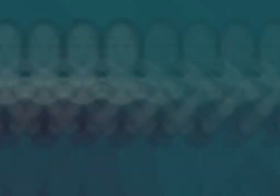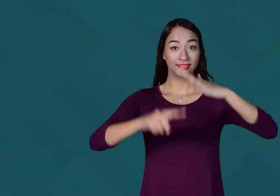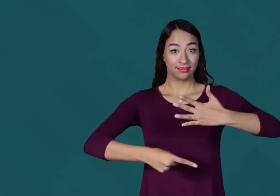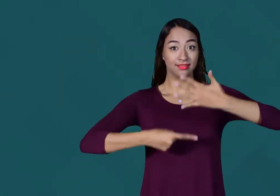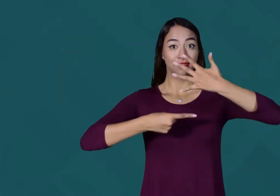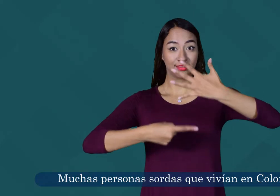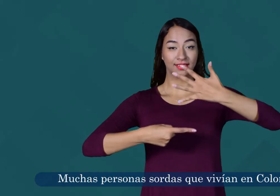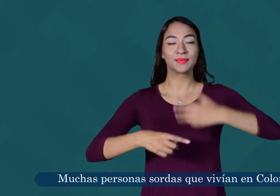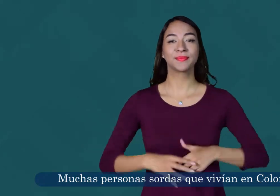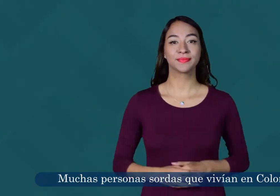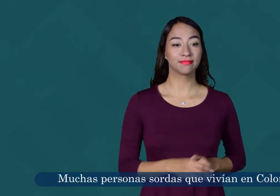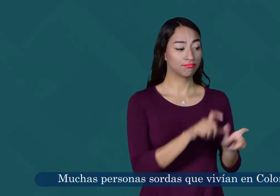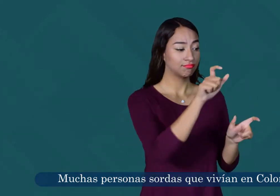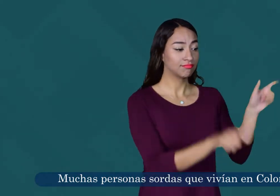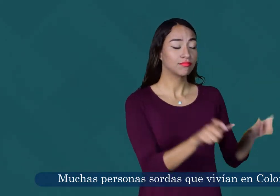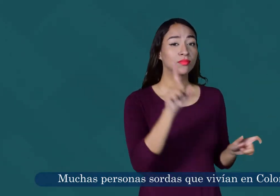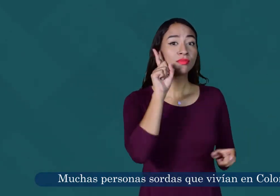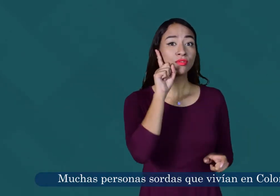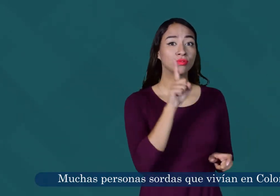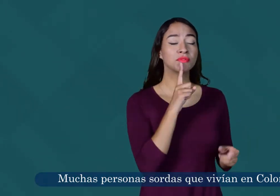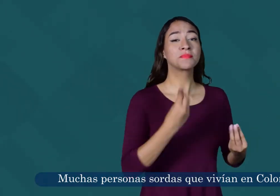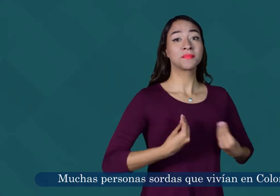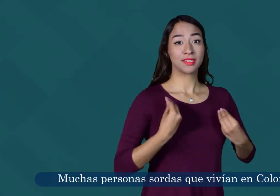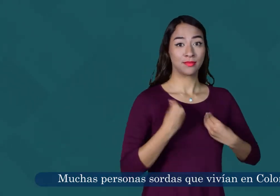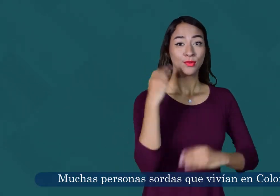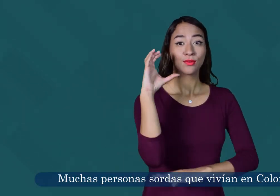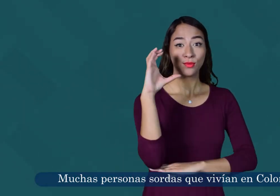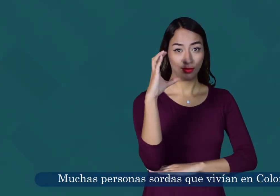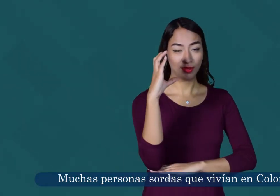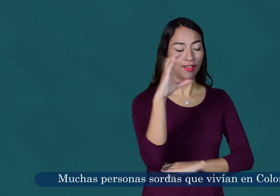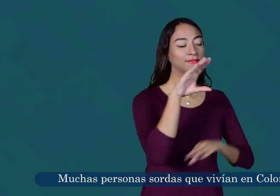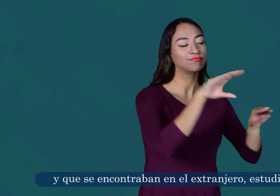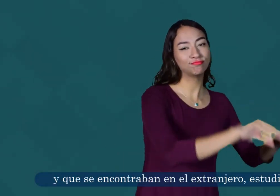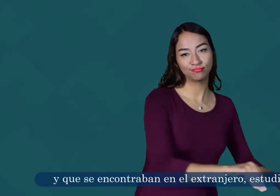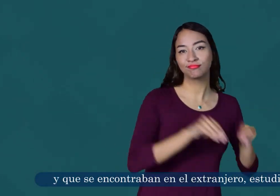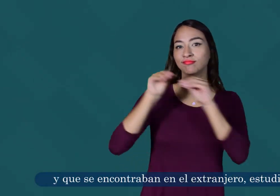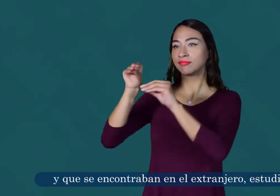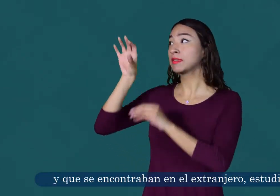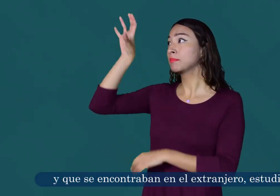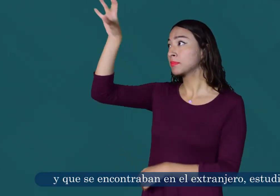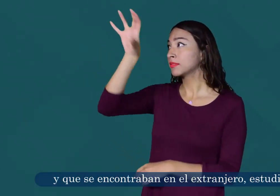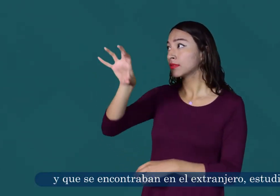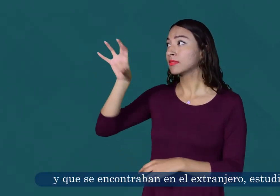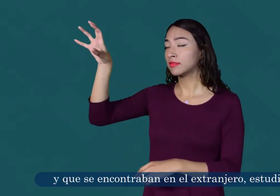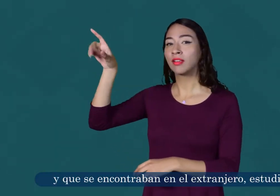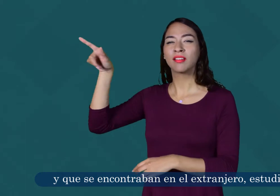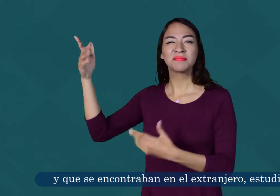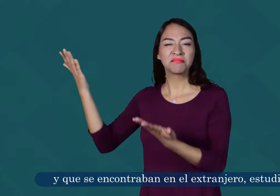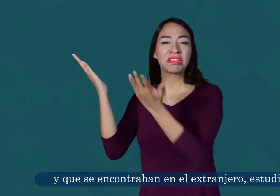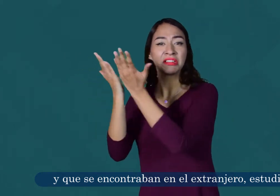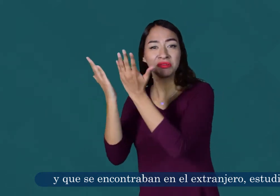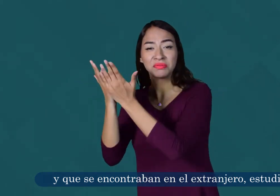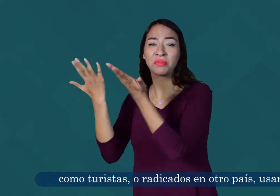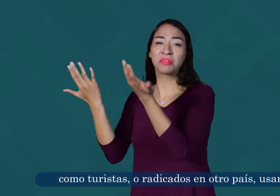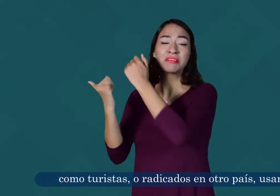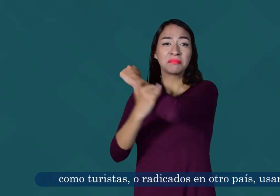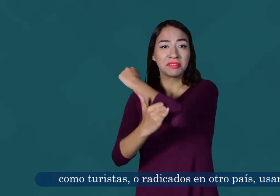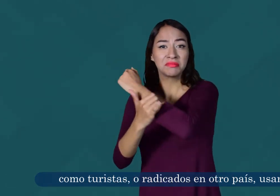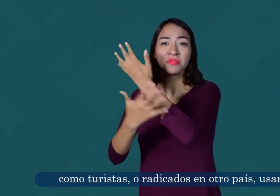Facatativa, Apartado. Muchas personas sordas que vivían en Colombia y que se encontraban en el extranjero, estudiando como turistas